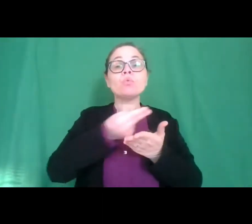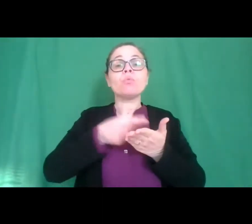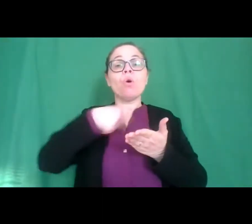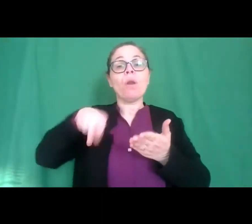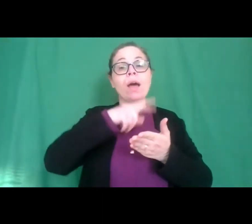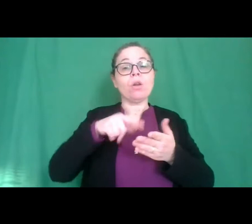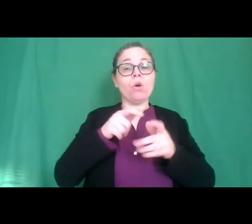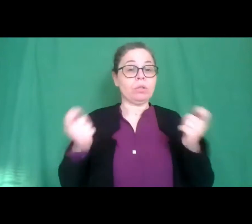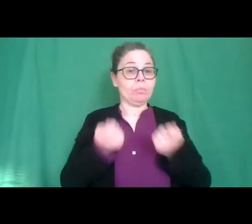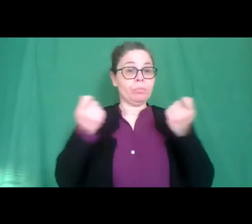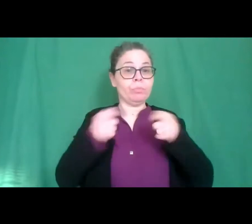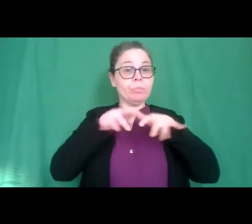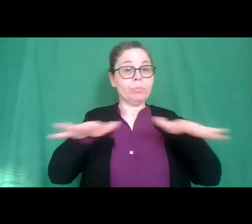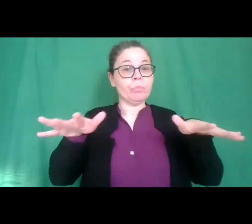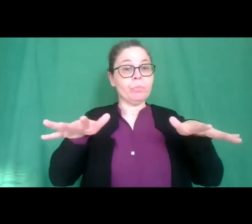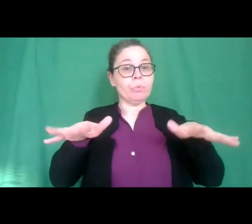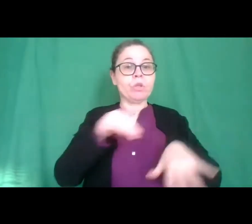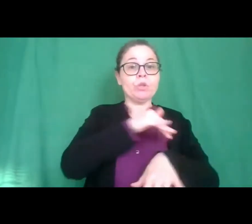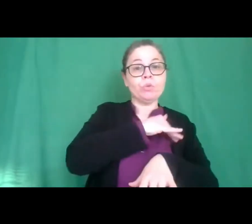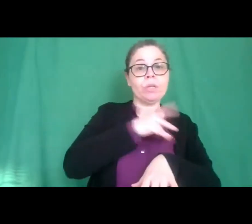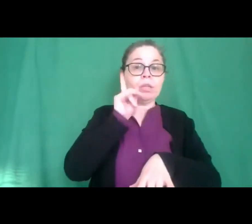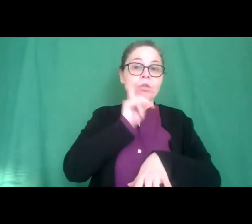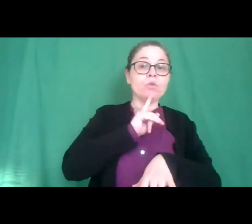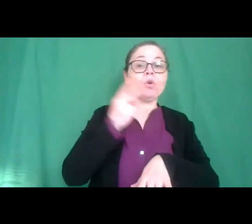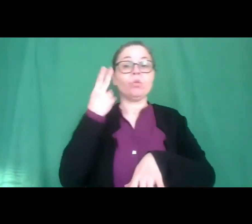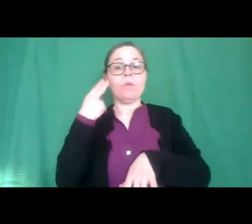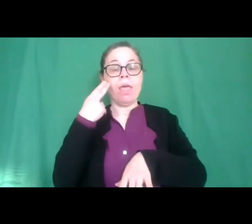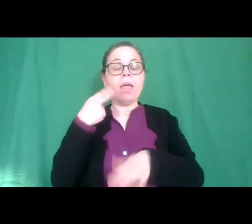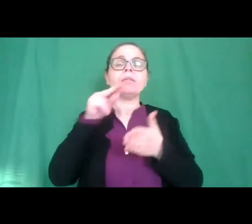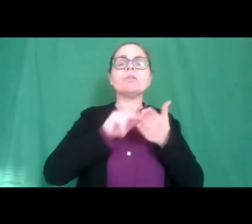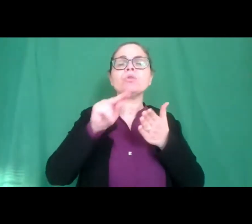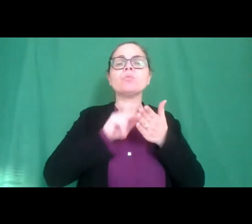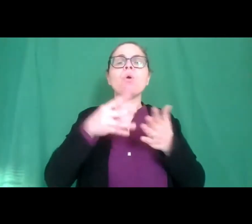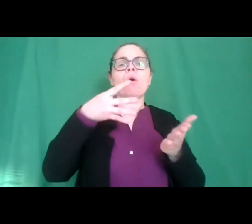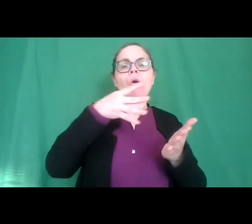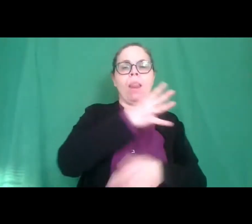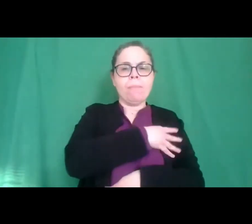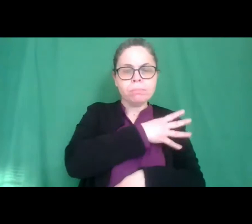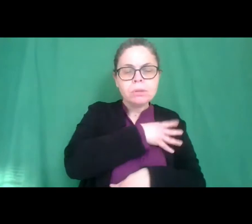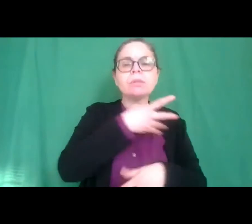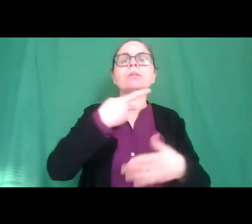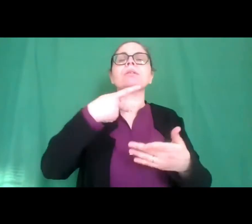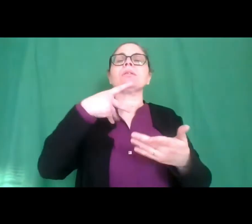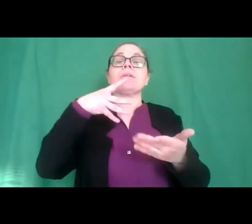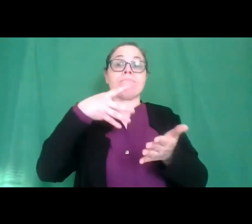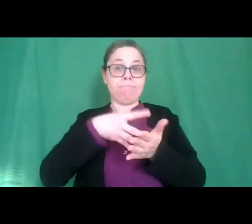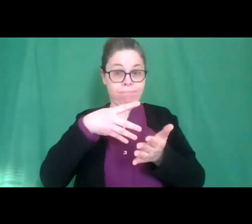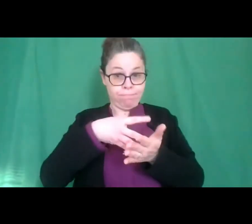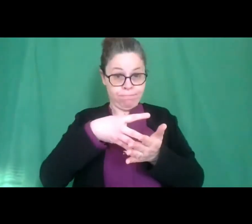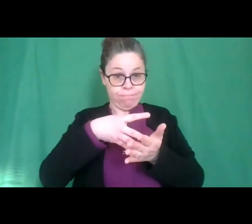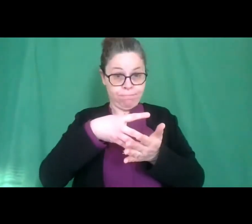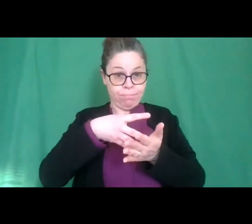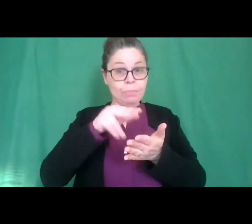allievi sordi e udenti delle scuole primarie elementari e secondarie di primo